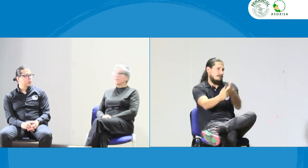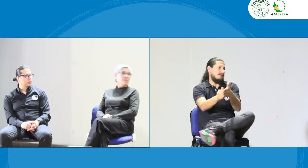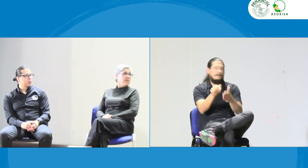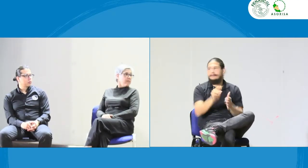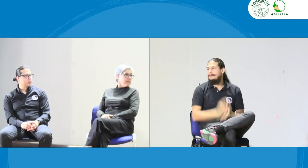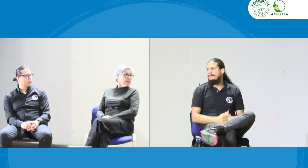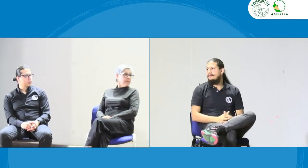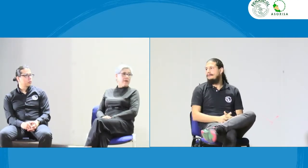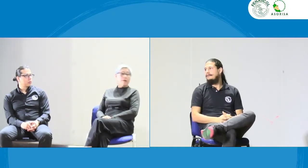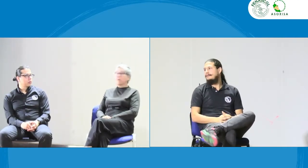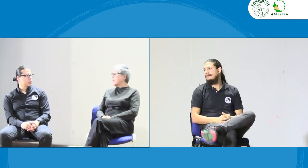quería pagarme a responder.